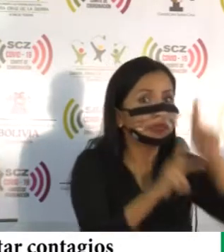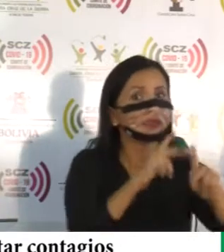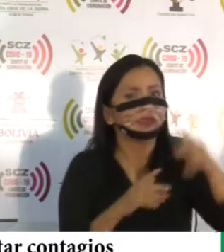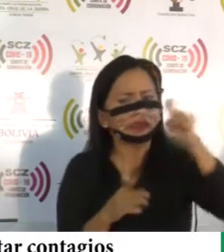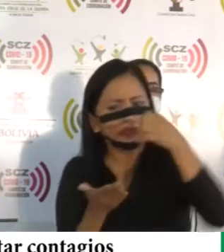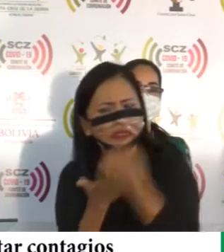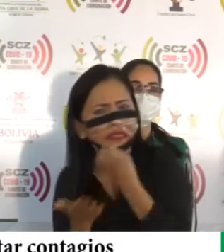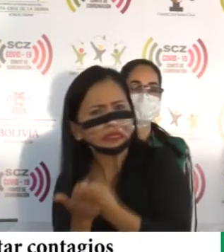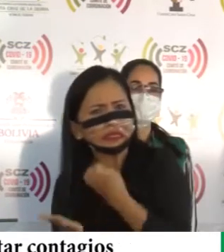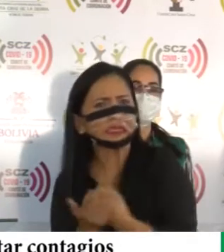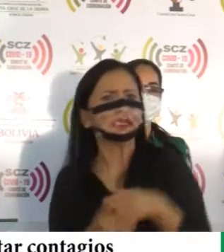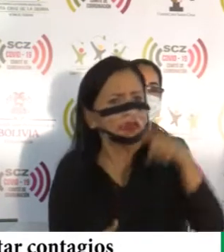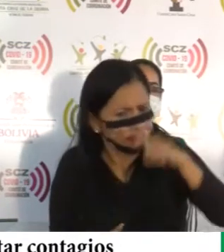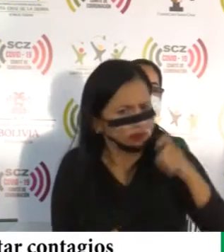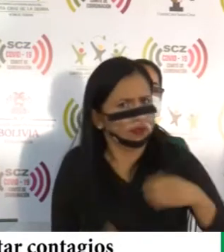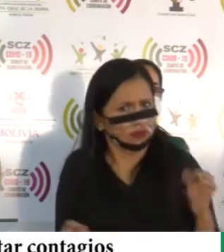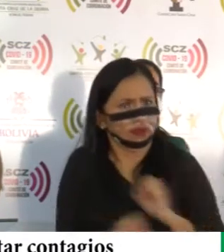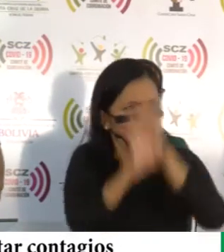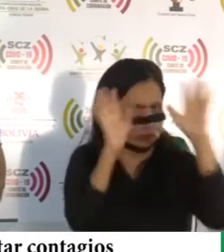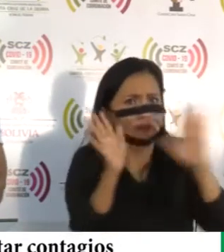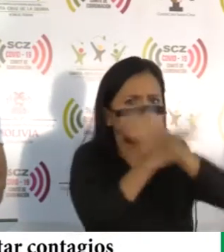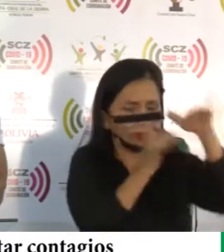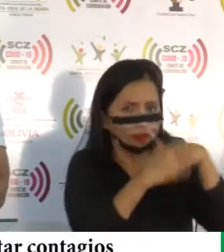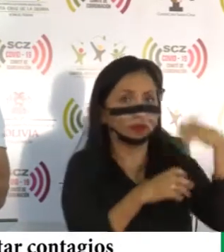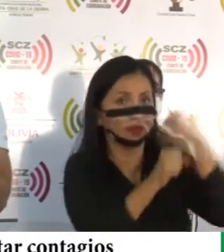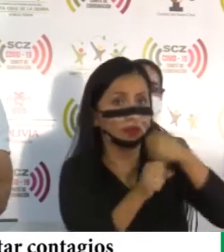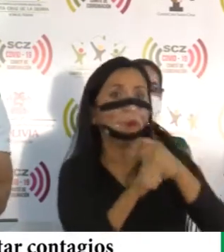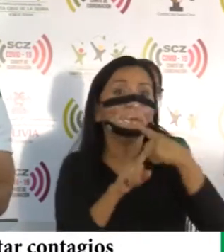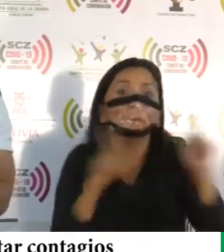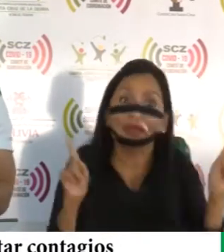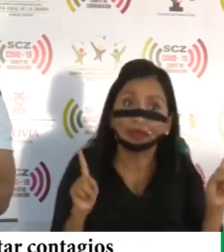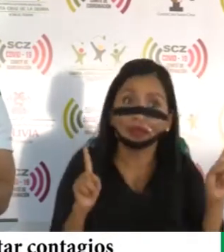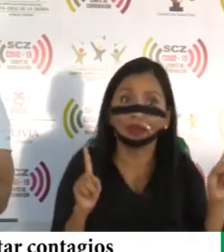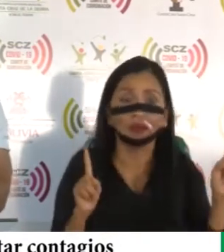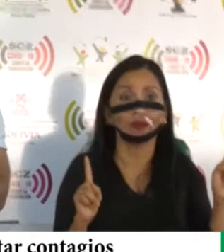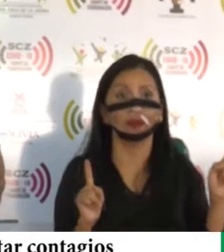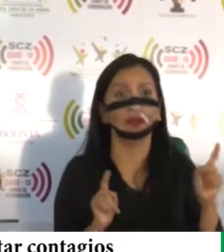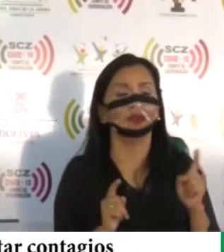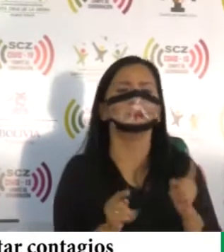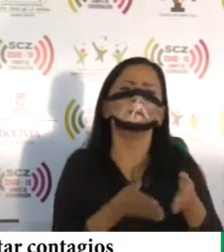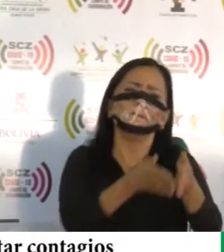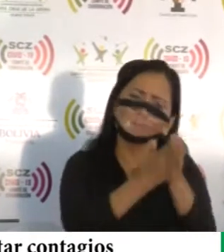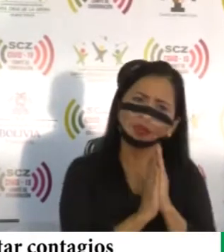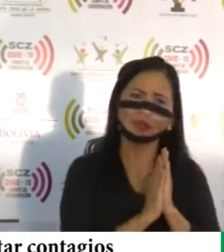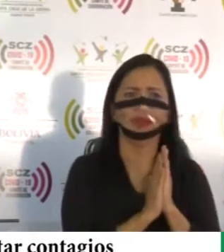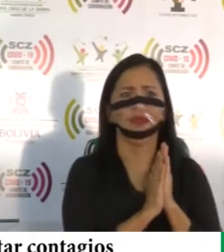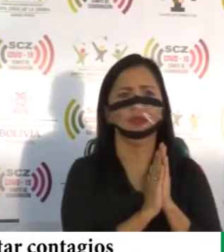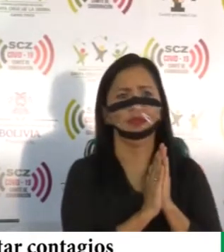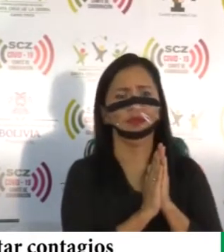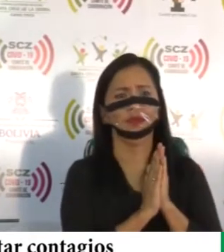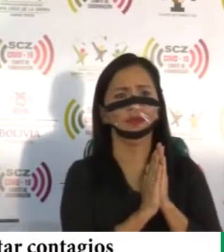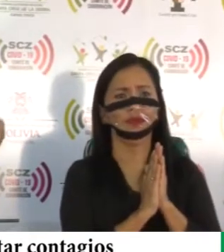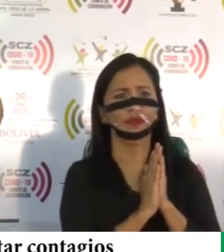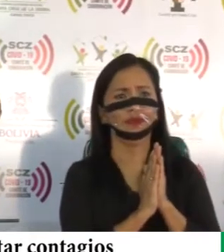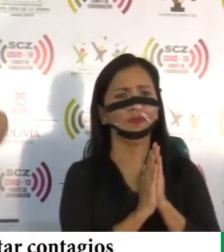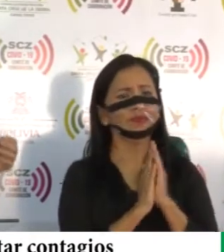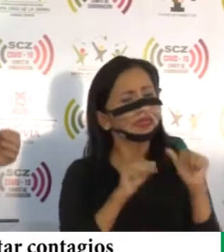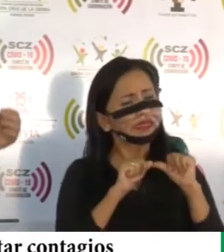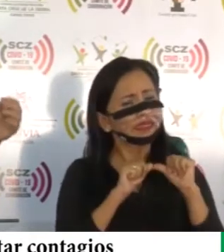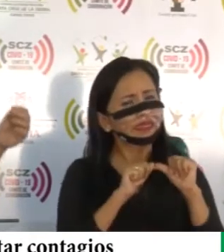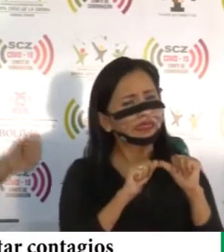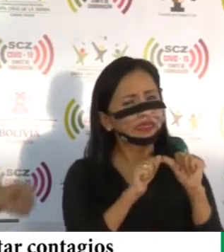necesitamos también trabajar, pero a su vez también solicitamos que